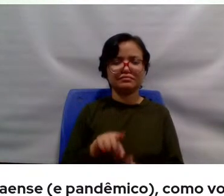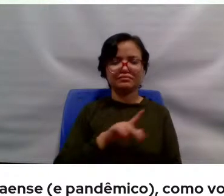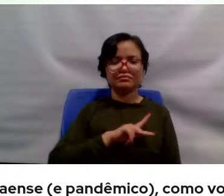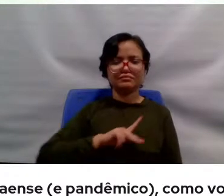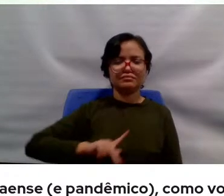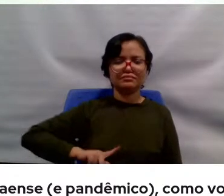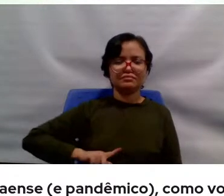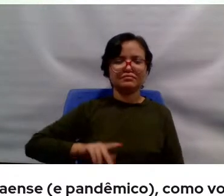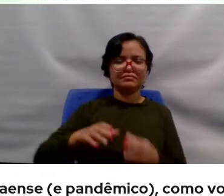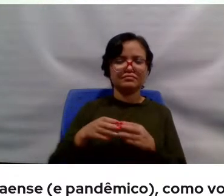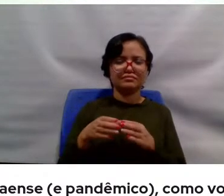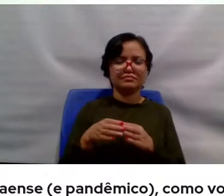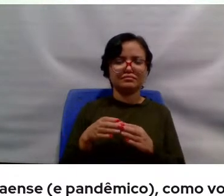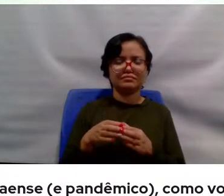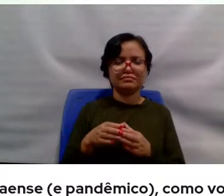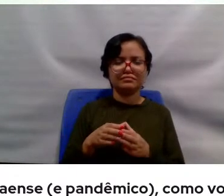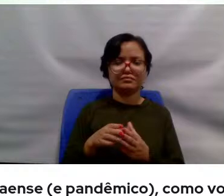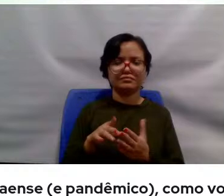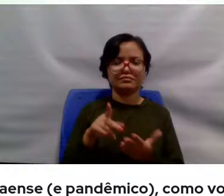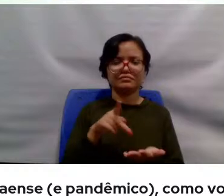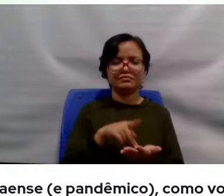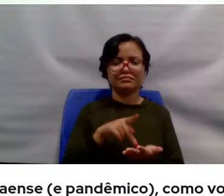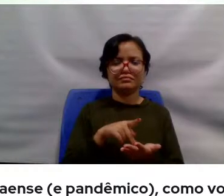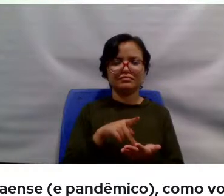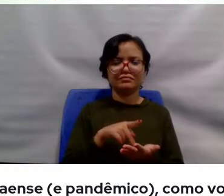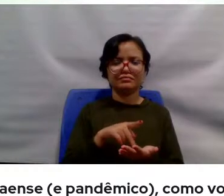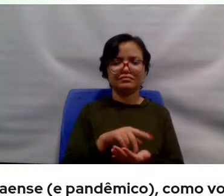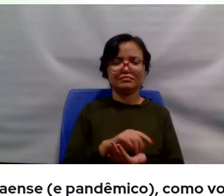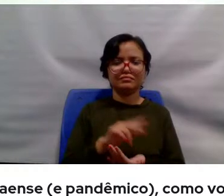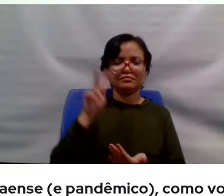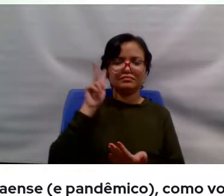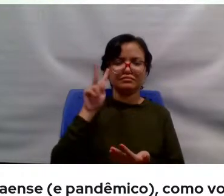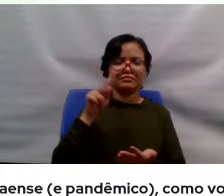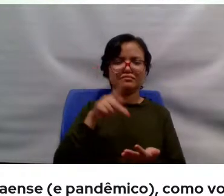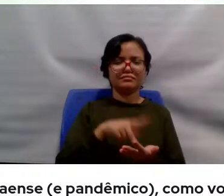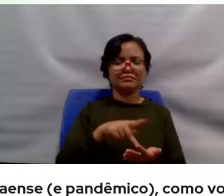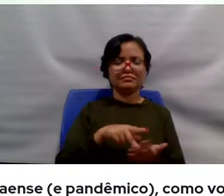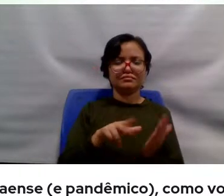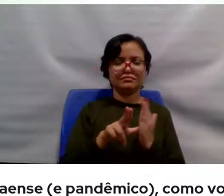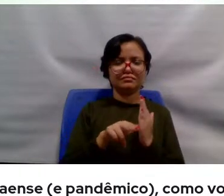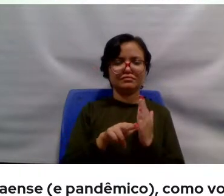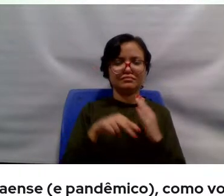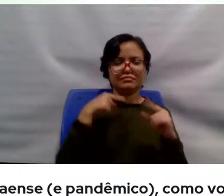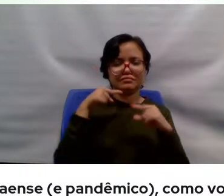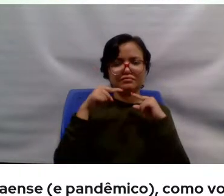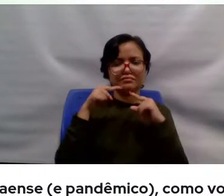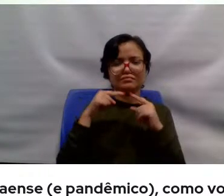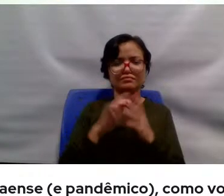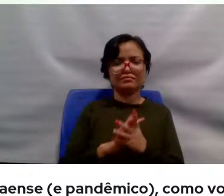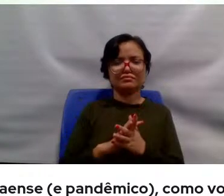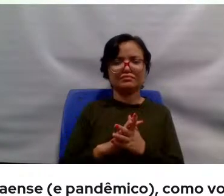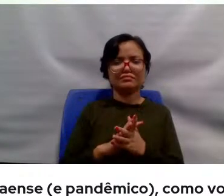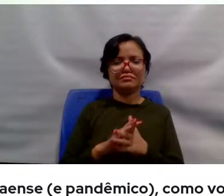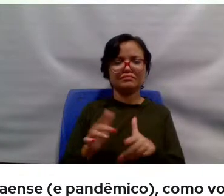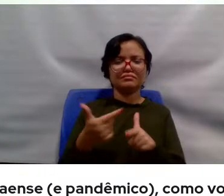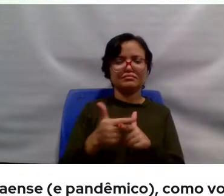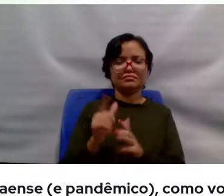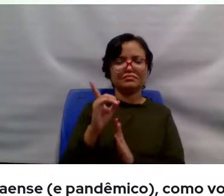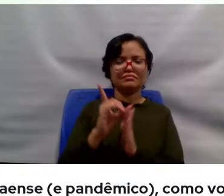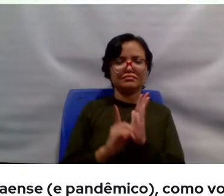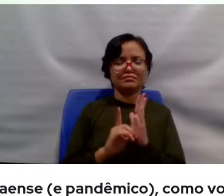da Comissão da Verdade, de História e Verdade da UFPA para discutir a violação dos direitos humanos